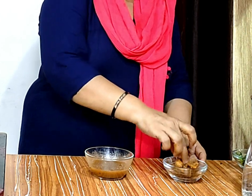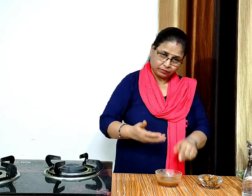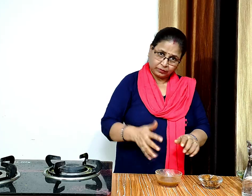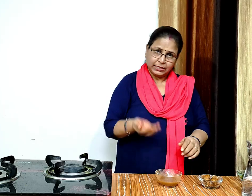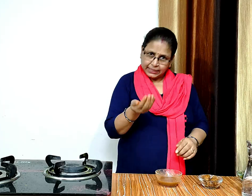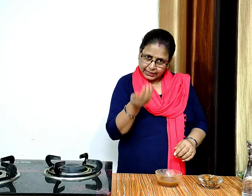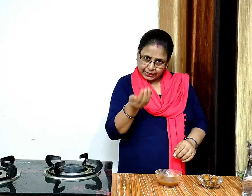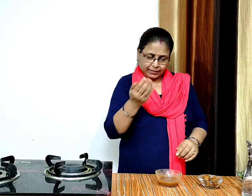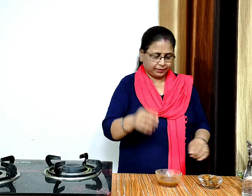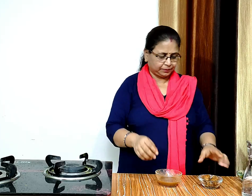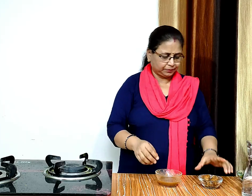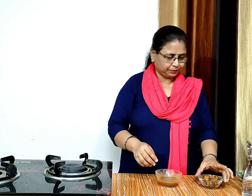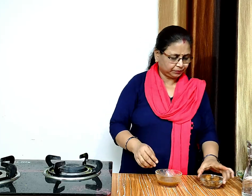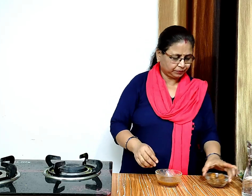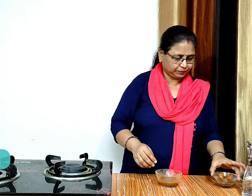और पानी को छान लेंगे